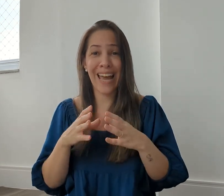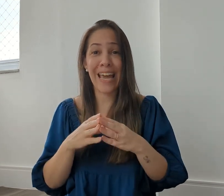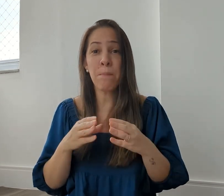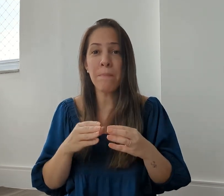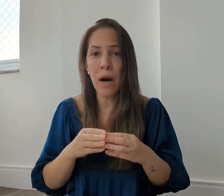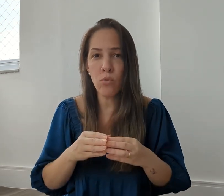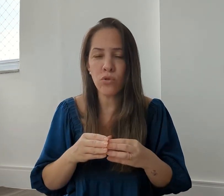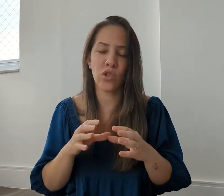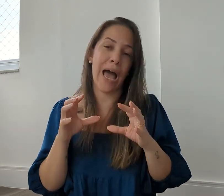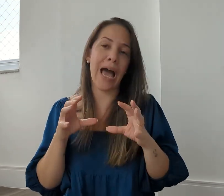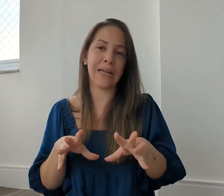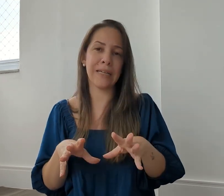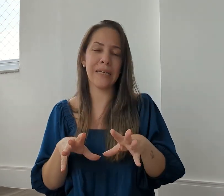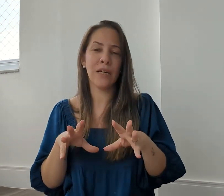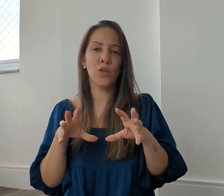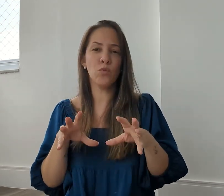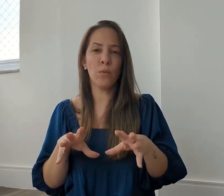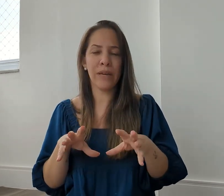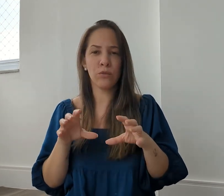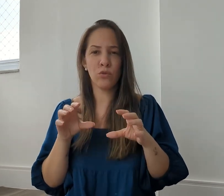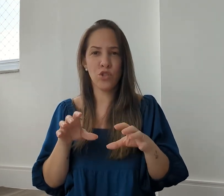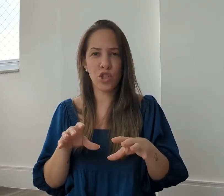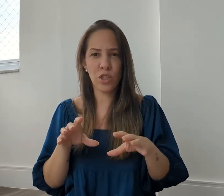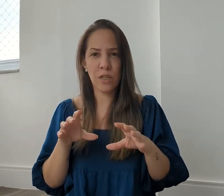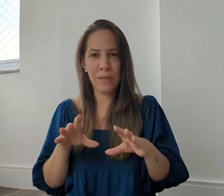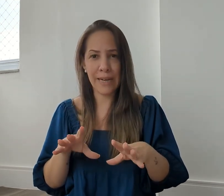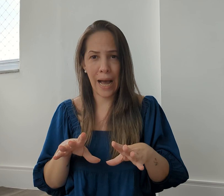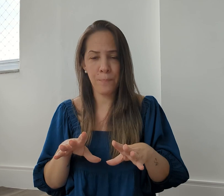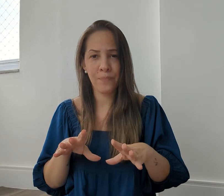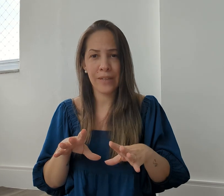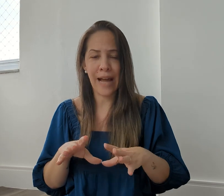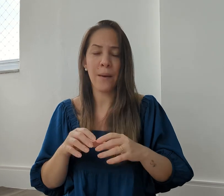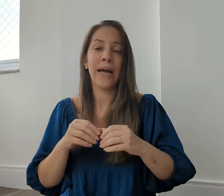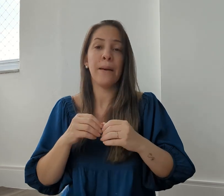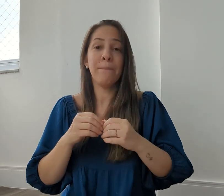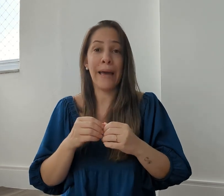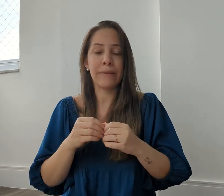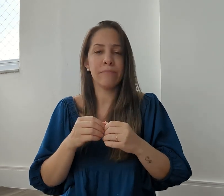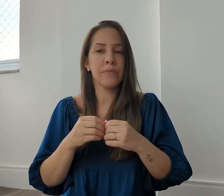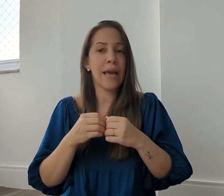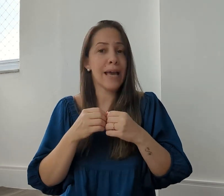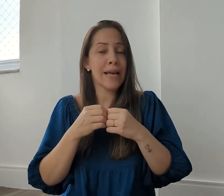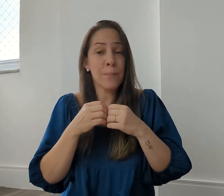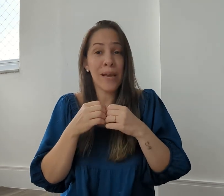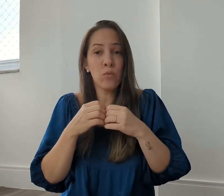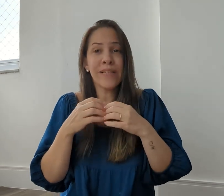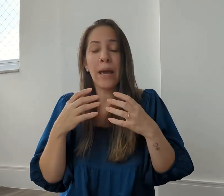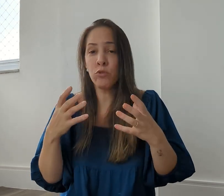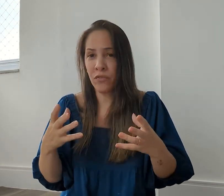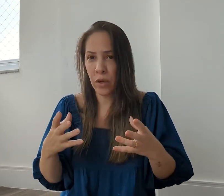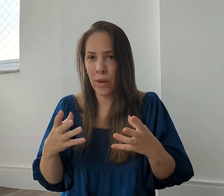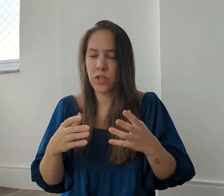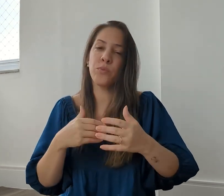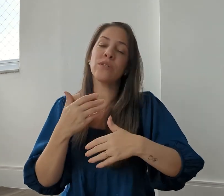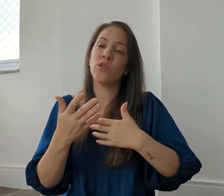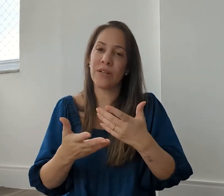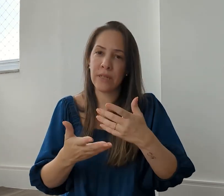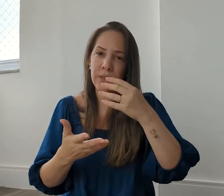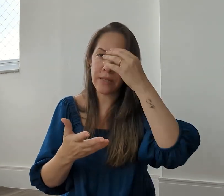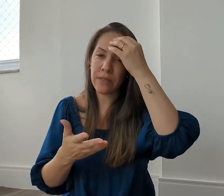em mãos ali no momento de imigrar, tá? Bem, essa pergunta é muito frequente, por isso tô fazendo esse